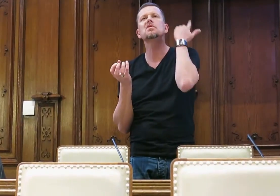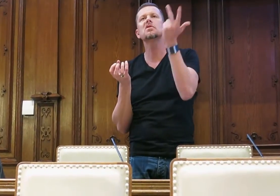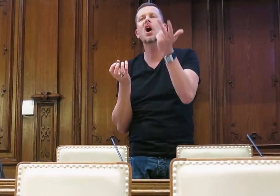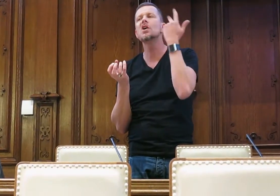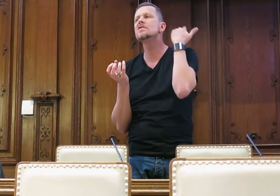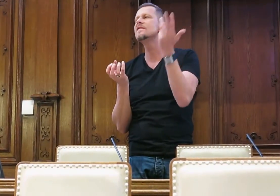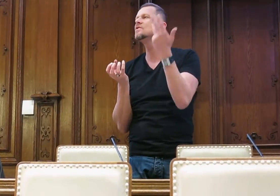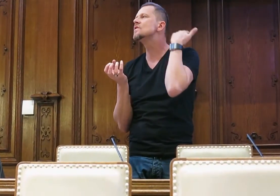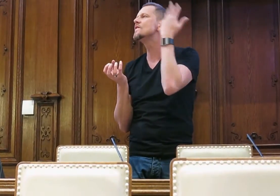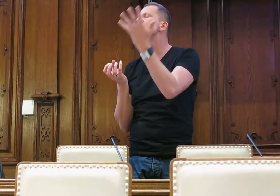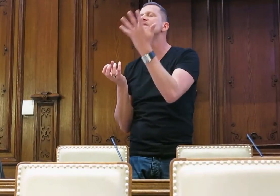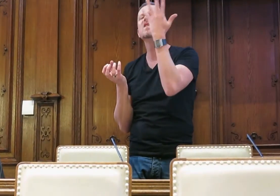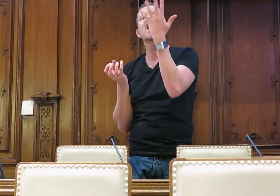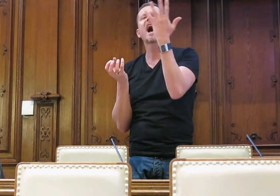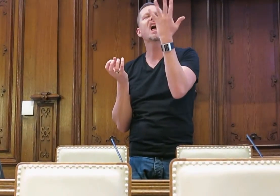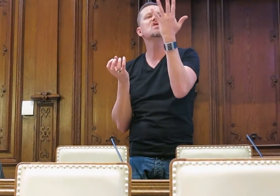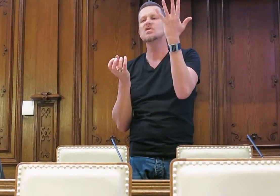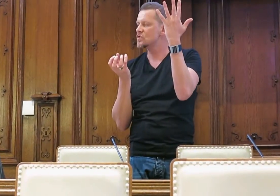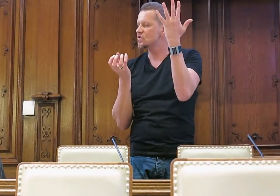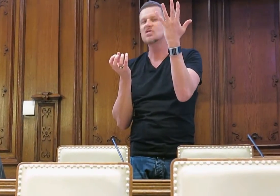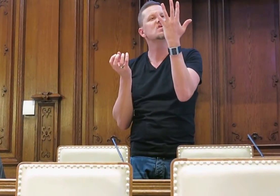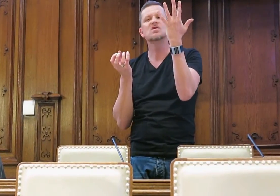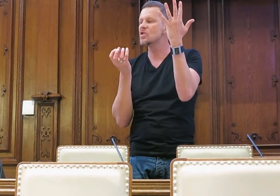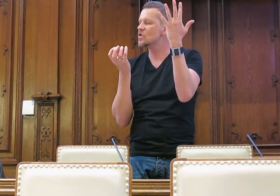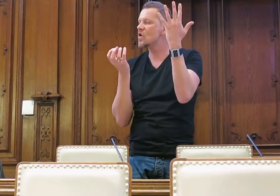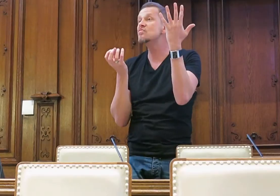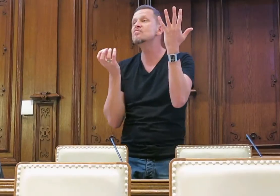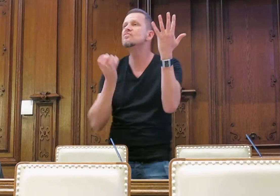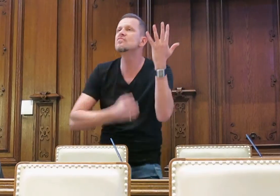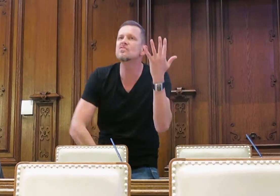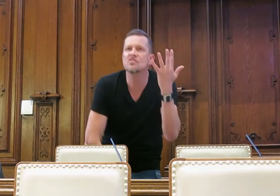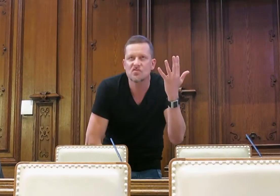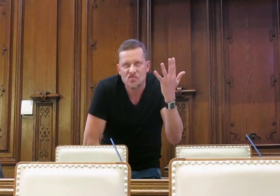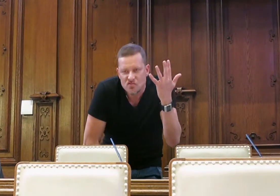zählt eins, zwei, drei mit den Händen. Oh, irgendwie geht mir jetzt die Hand auf.